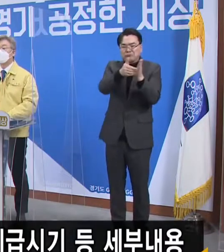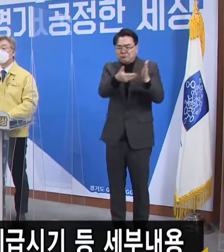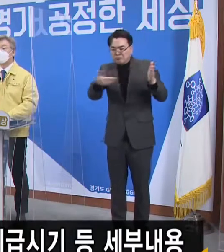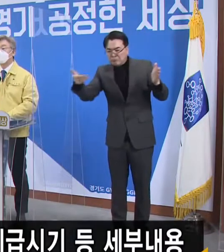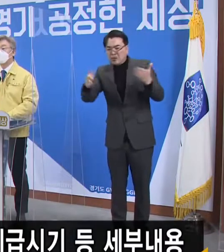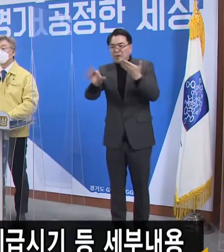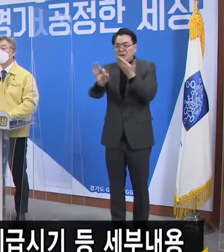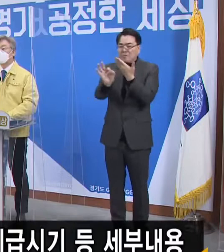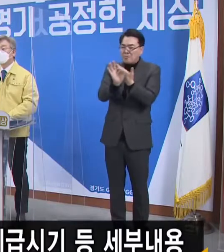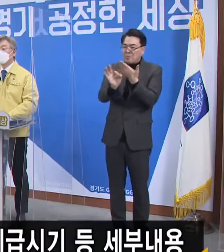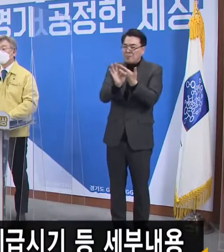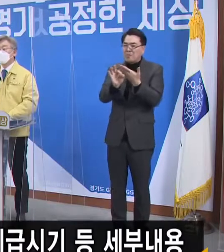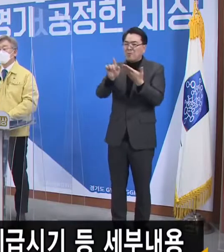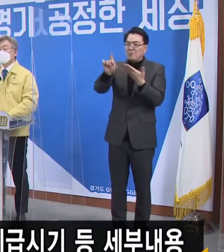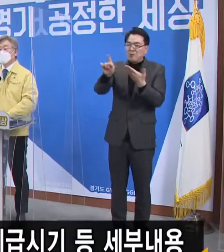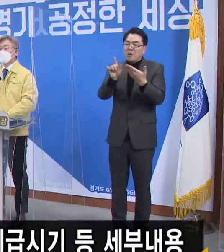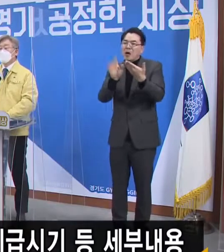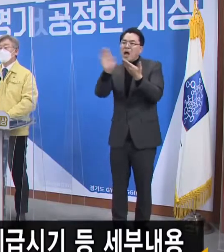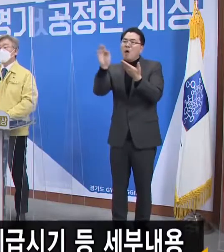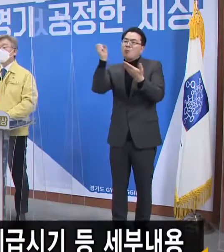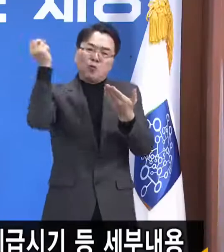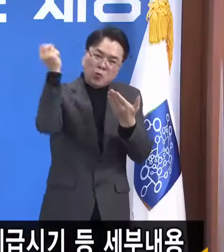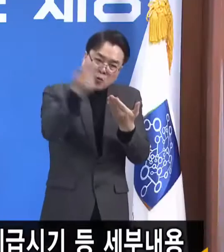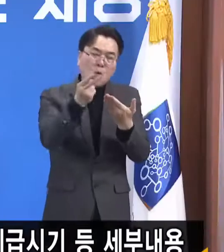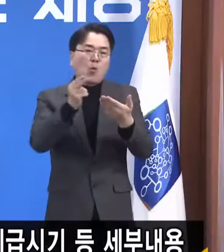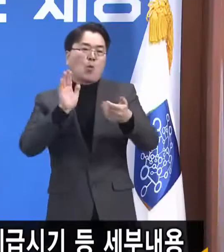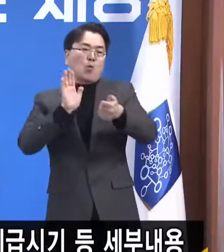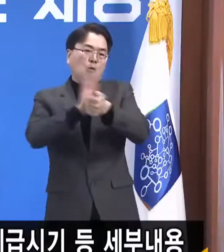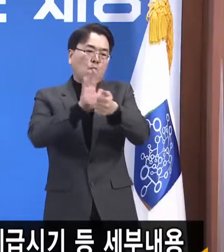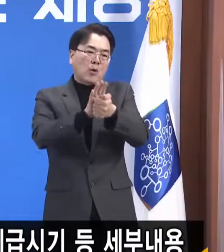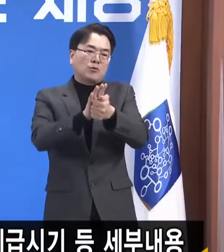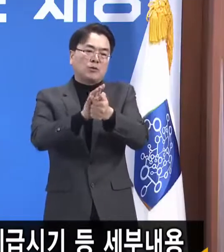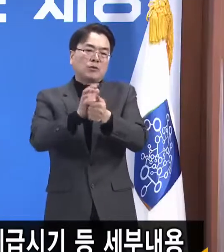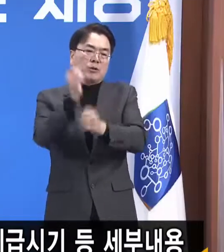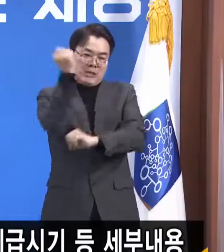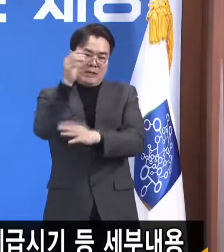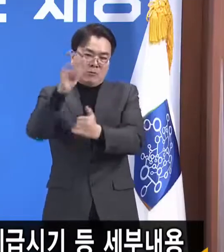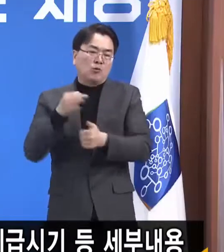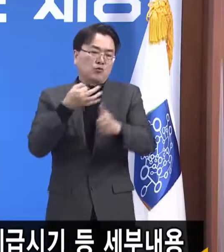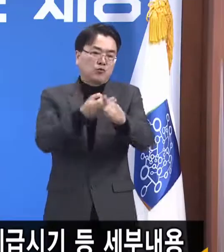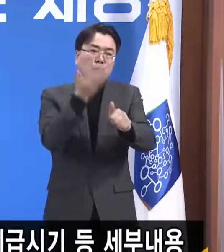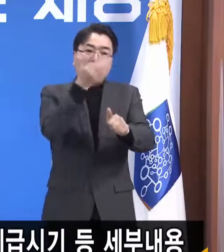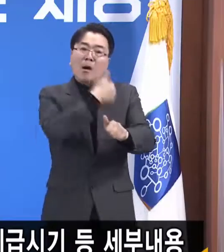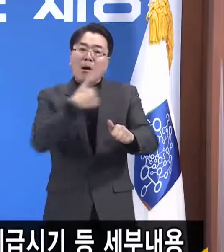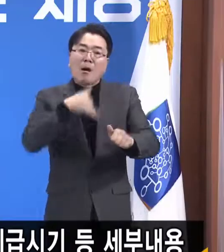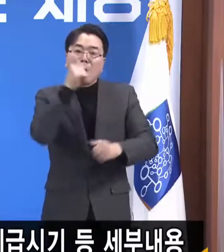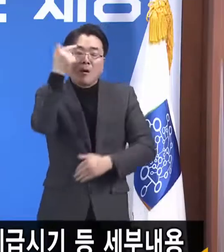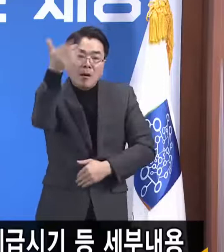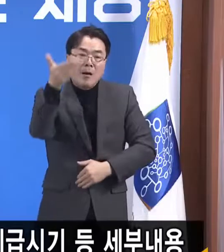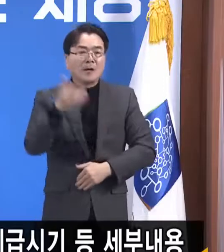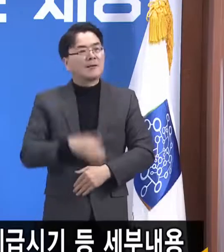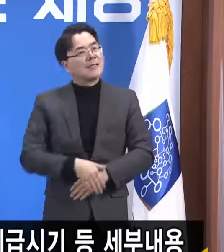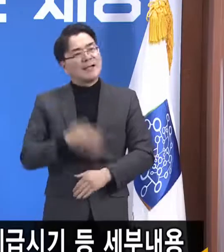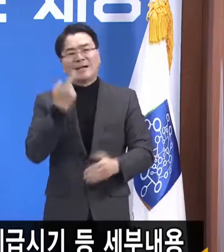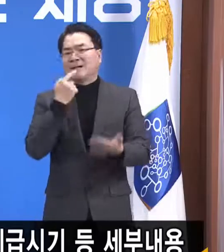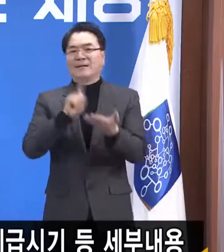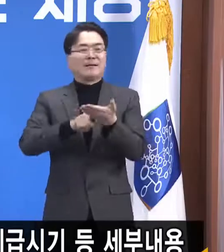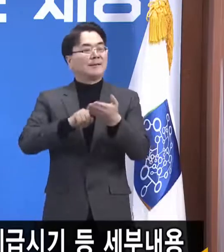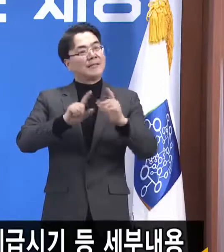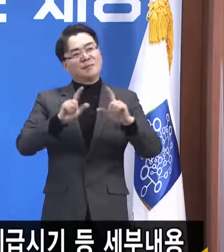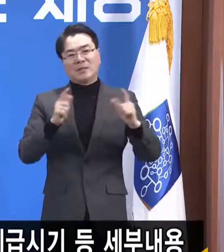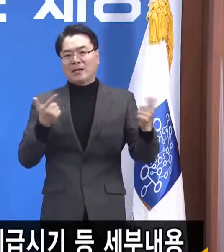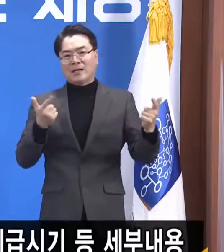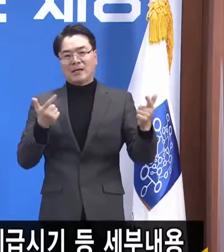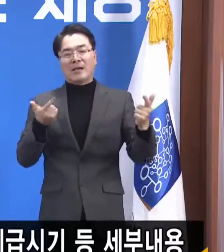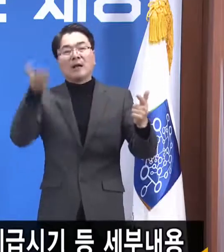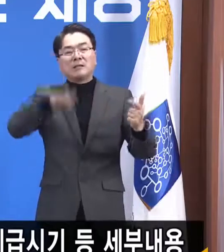등에 대한 추가적인 지급 여력은 있으신지요? 쉽지가 않죠. 그러나 우리가 저